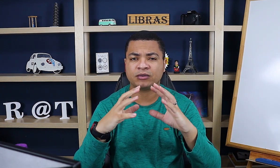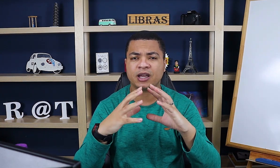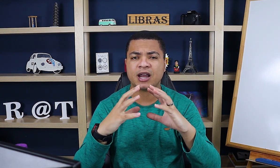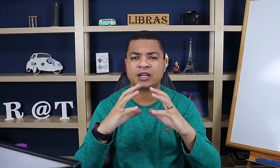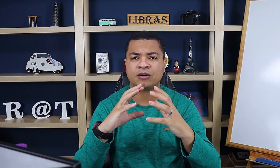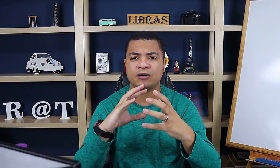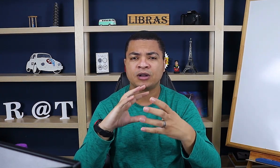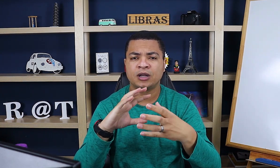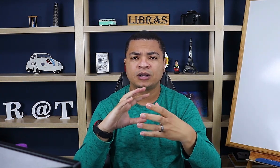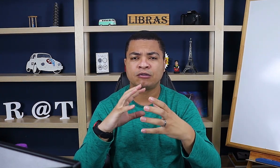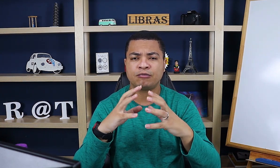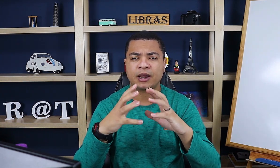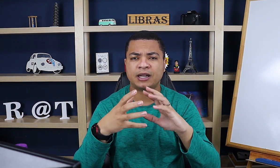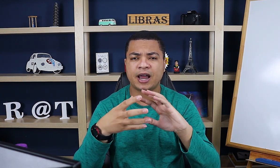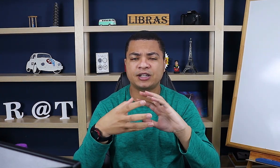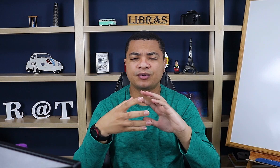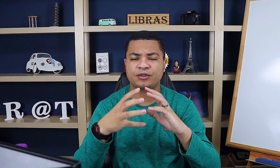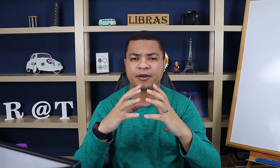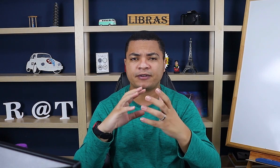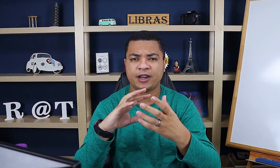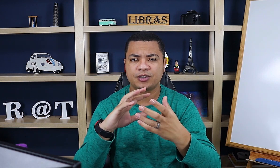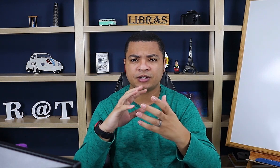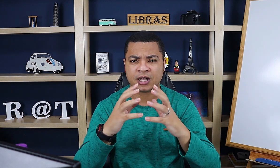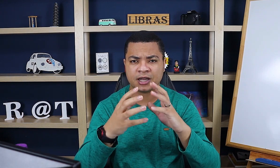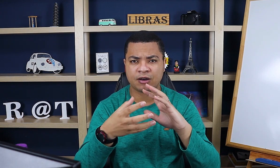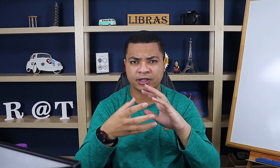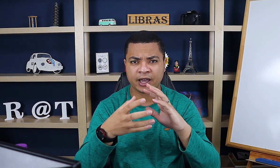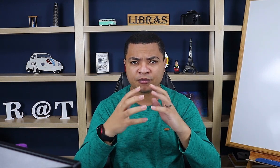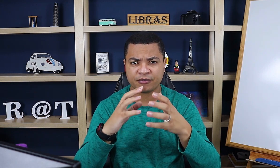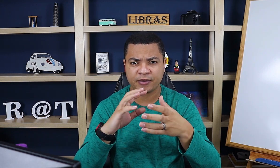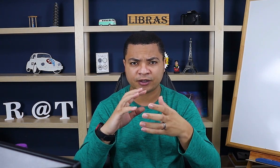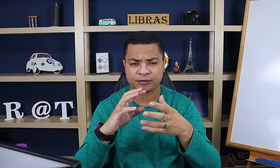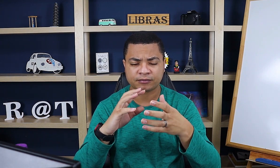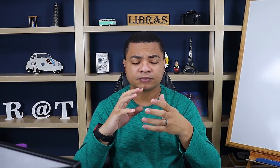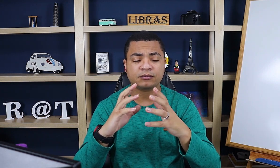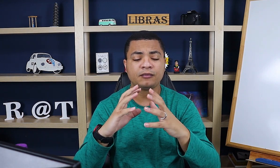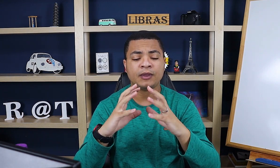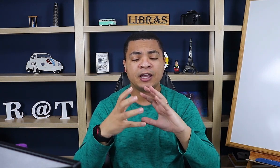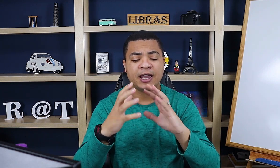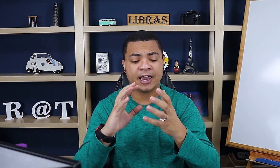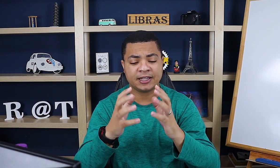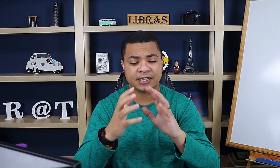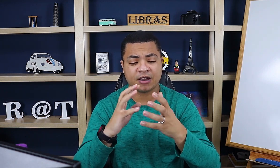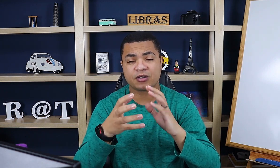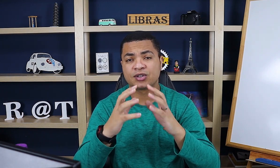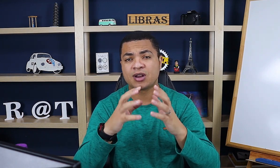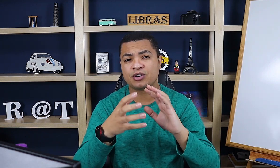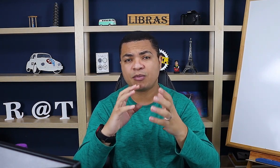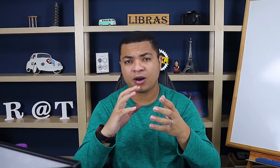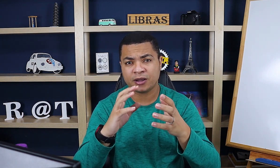alternado, ó. Um pra trás, o outro pra frente, tá? Alterna o movimento. Esse aqui é o nosso sinal de bola.